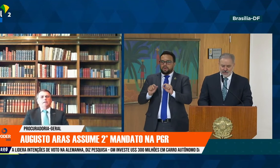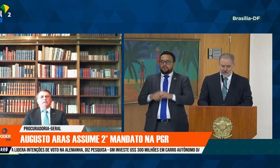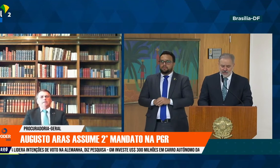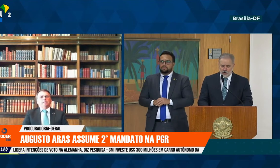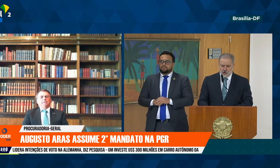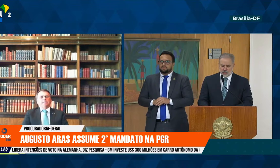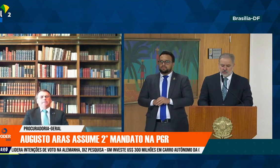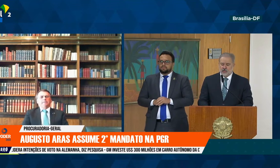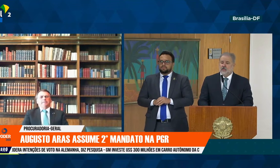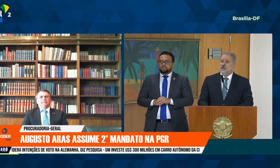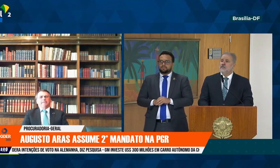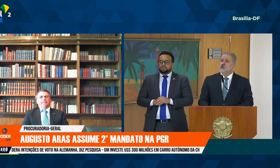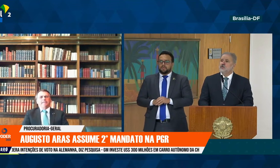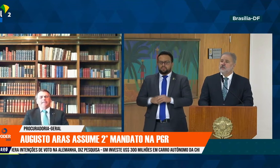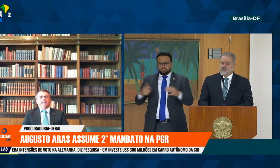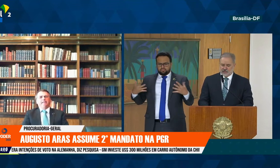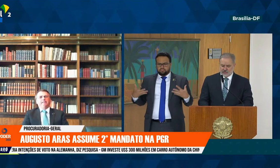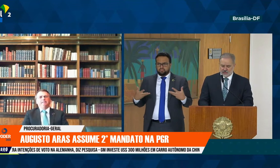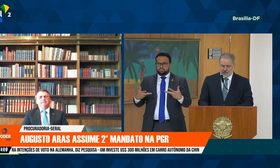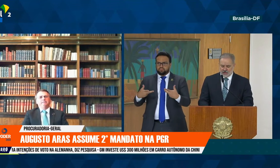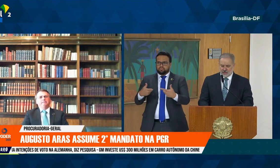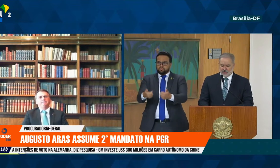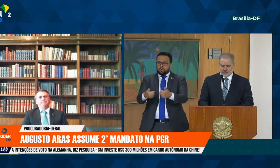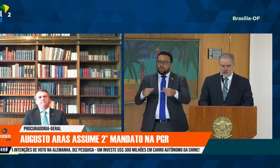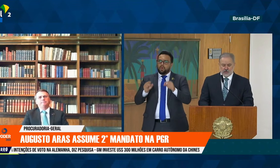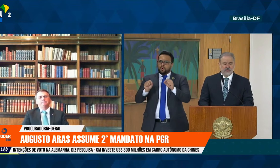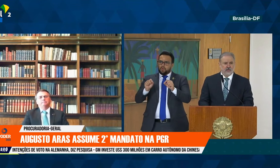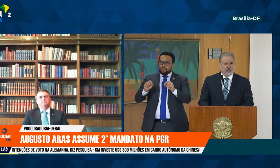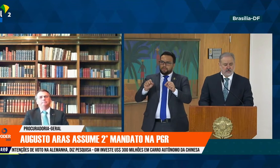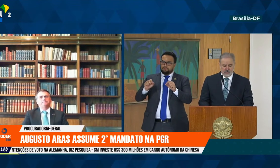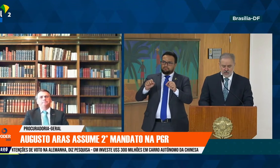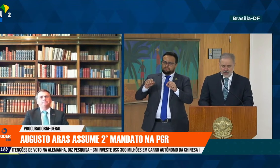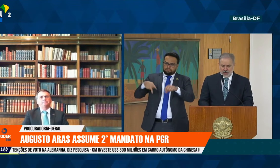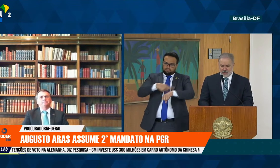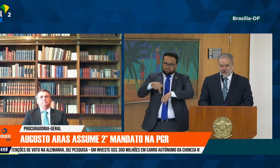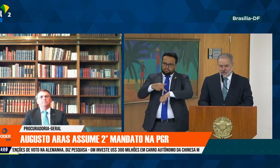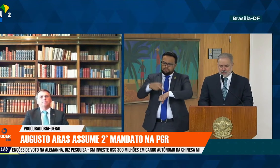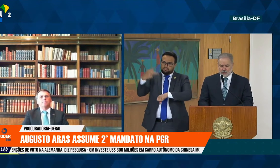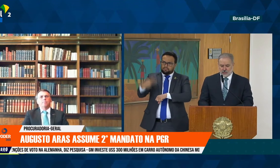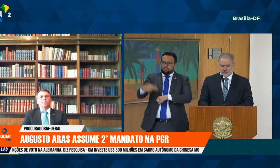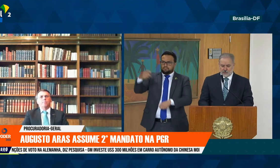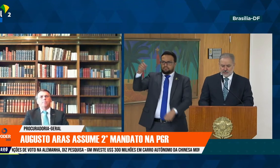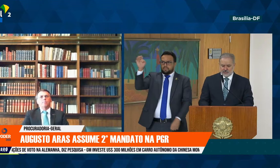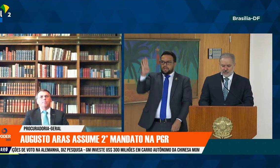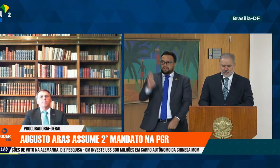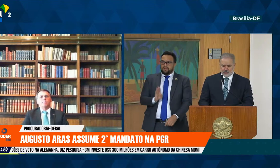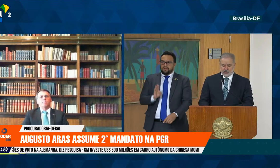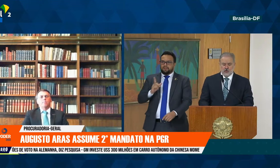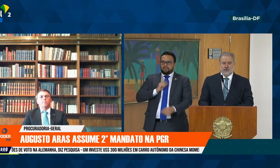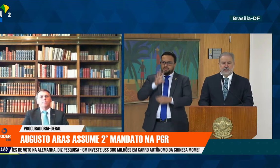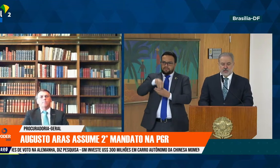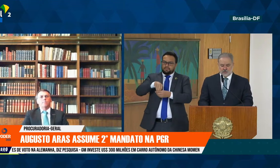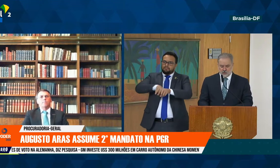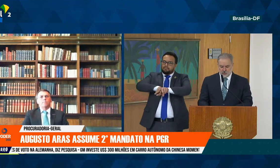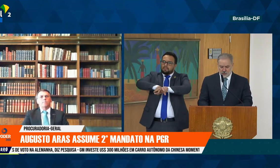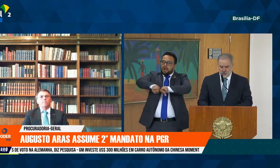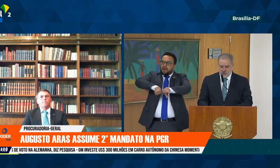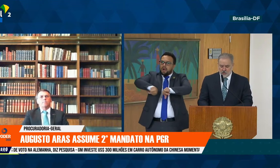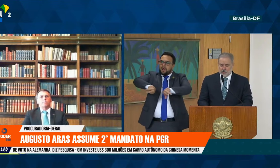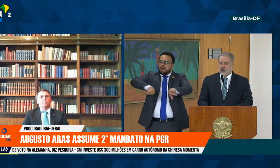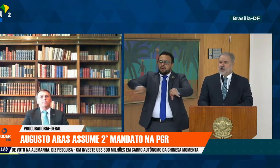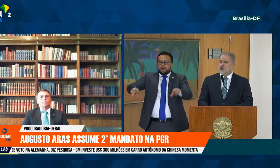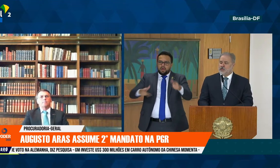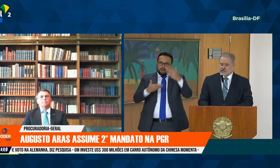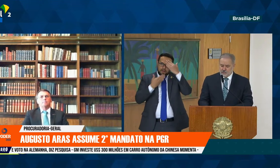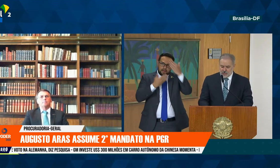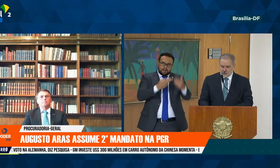dessa grandiosa e multifacetada nação brasileira. Agradeço a vossa excelência, senhor Presidente da República,